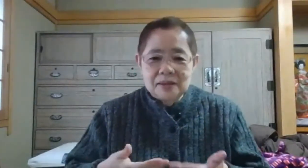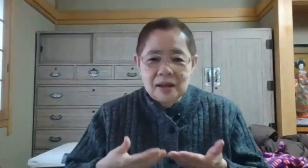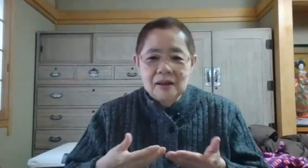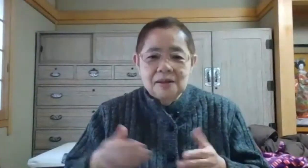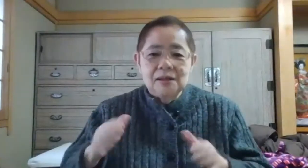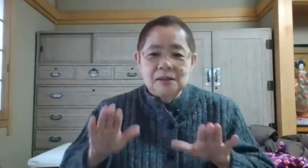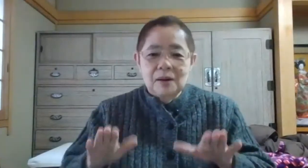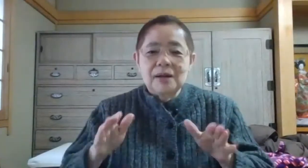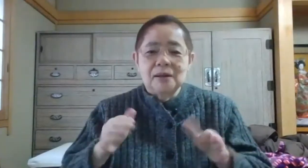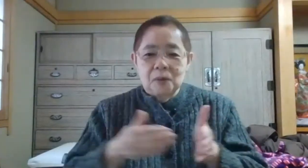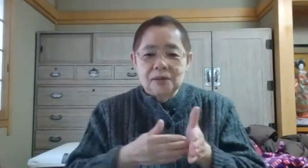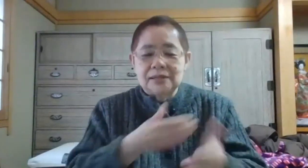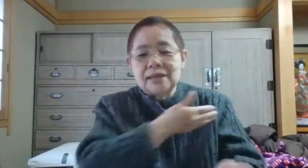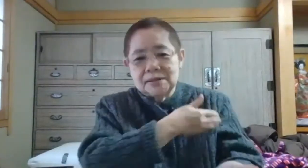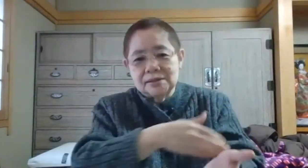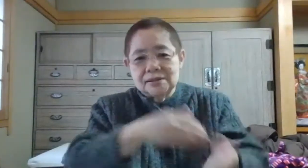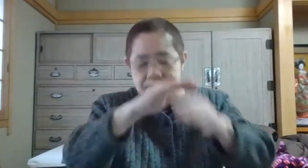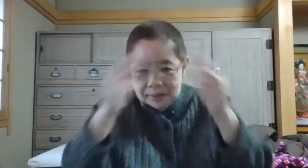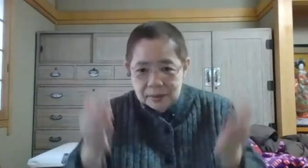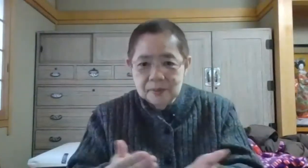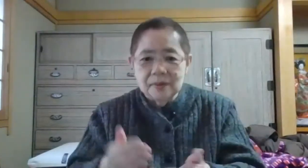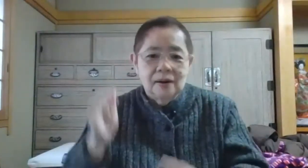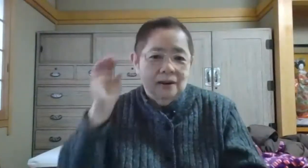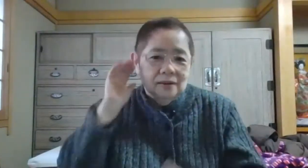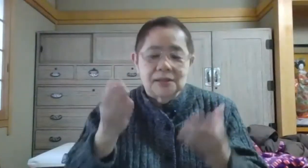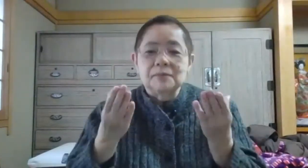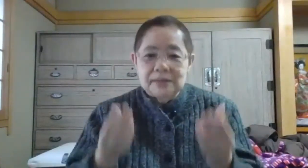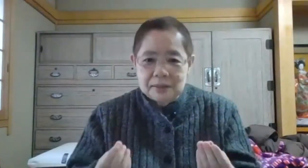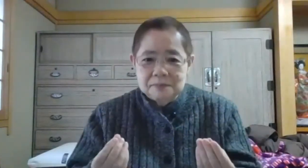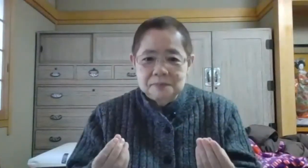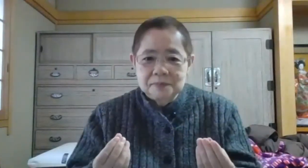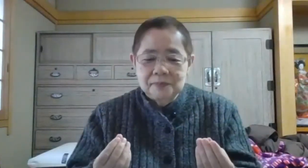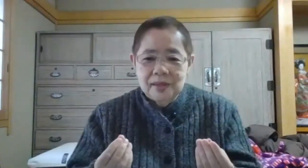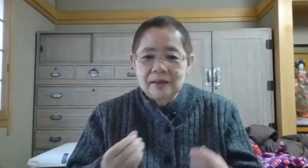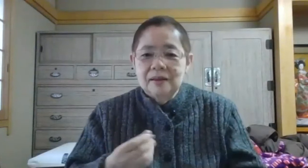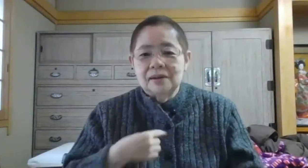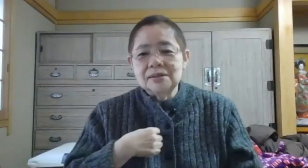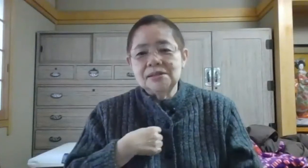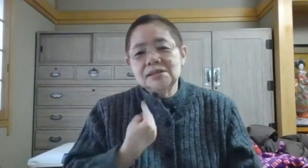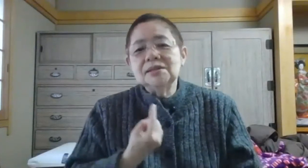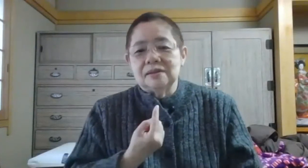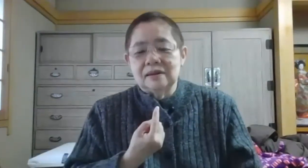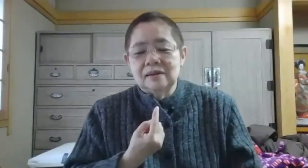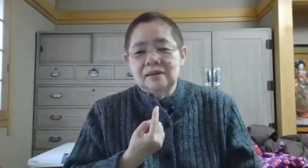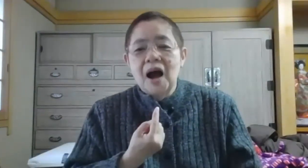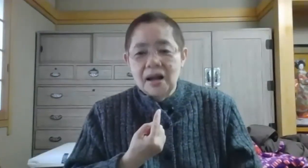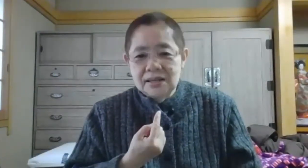今までのいきさつすべてを聞きましたで私自身やはり